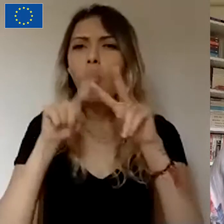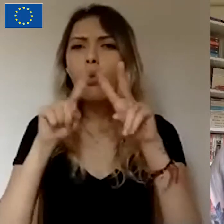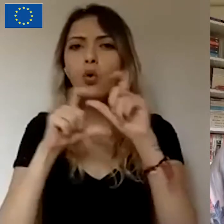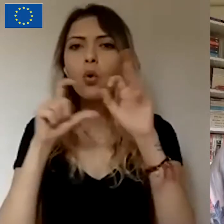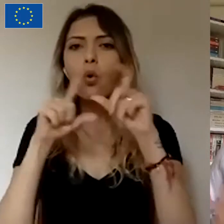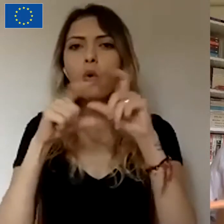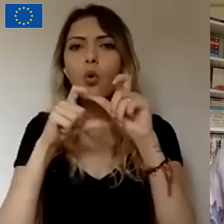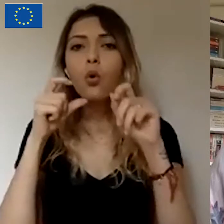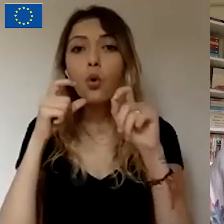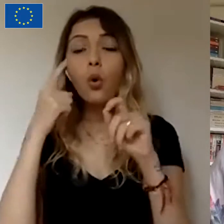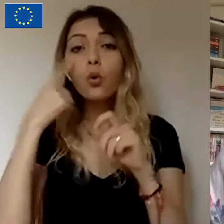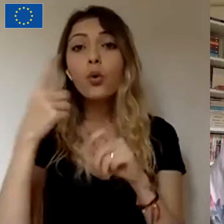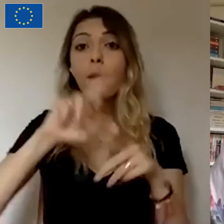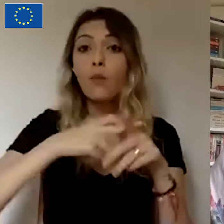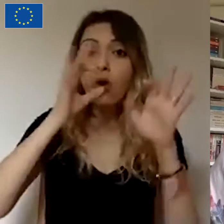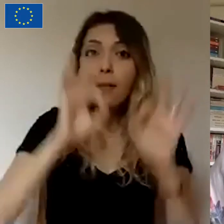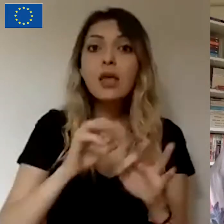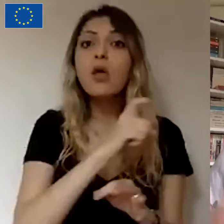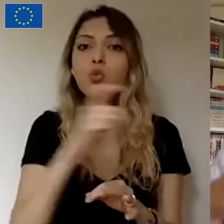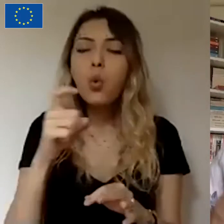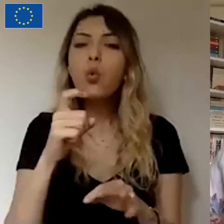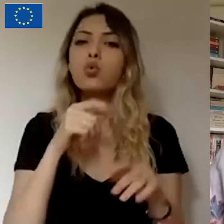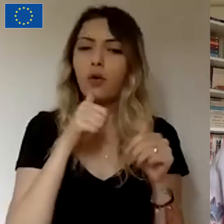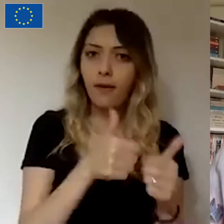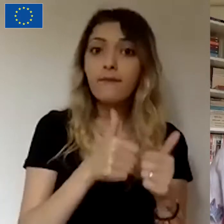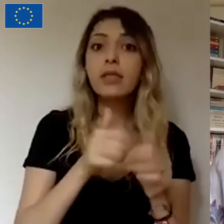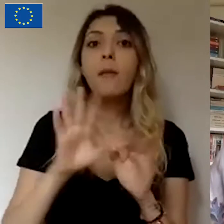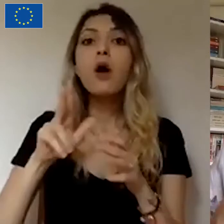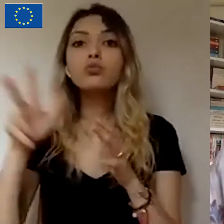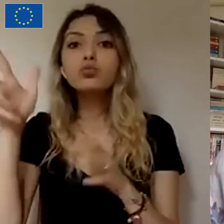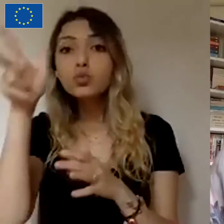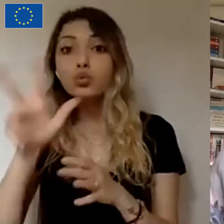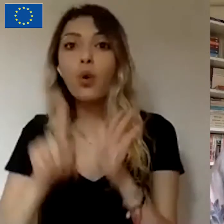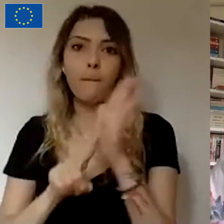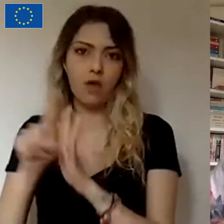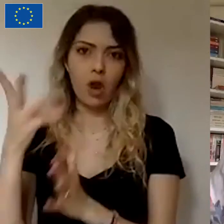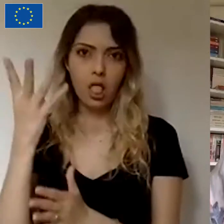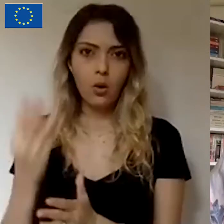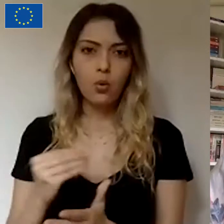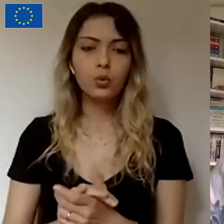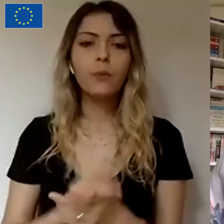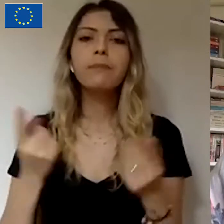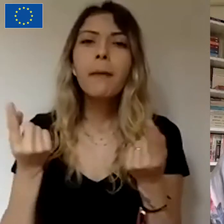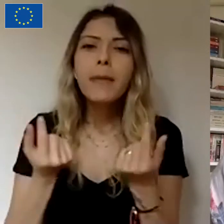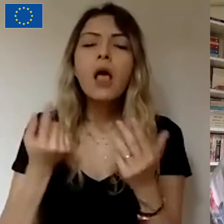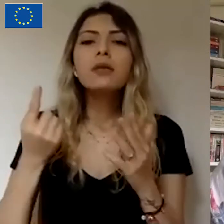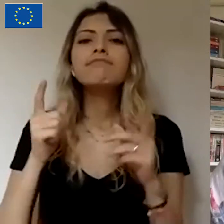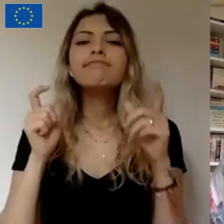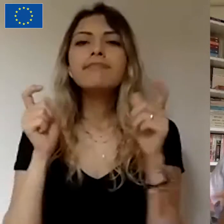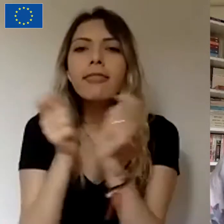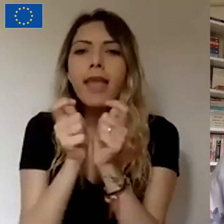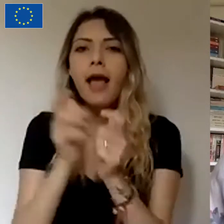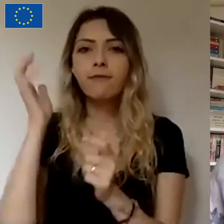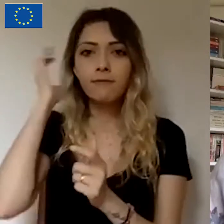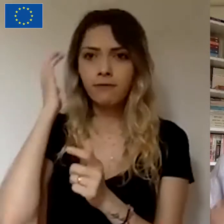dediniz. Hatta bunu 300 saniyesi başarıya ulaştı söylediniz. Ama biraz şeyden konuyu sivil toplum örgütlerine